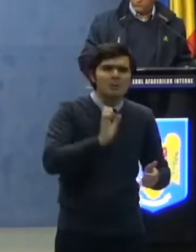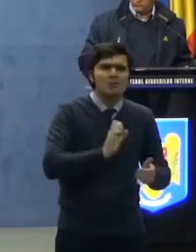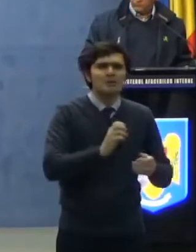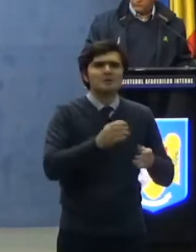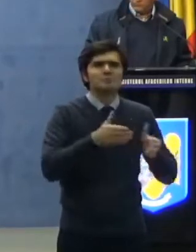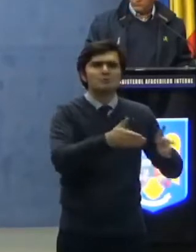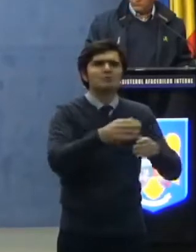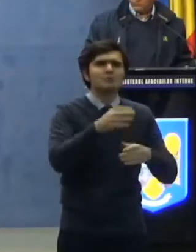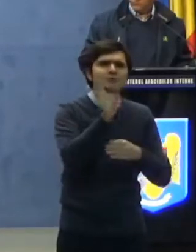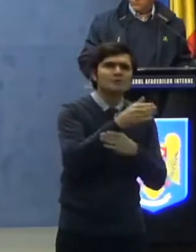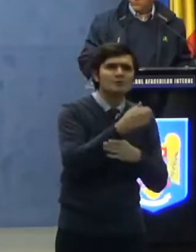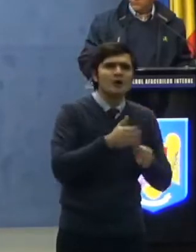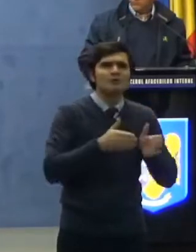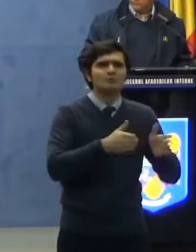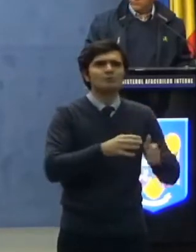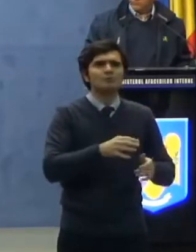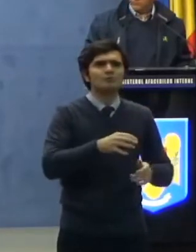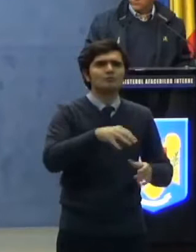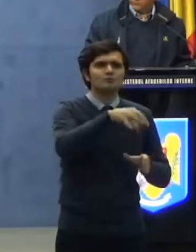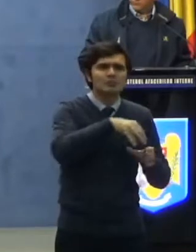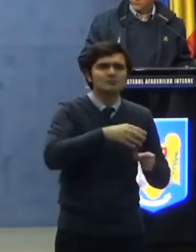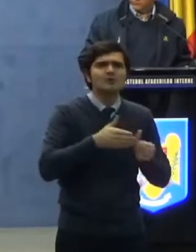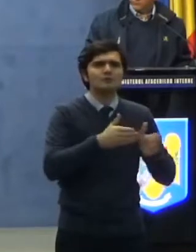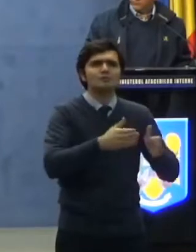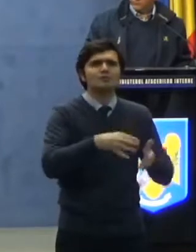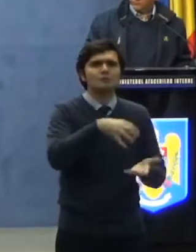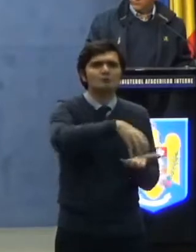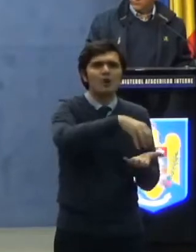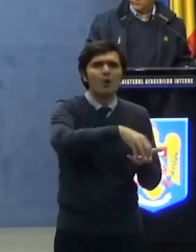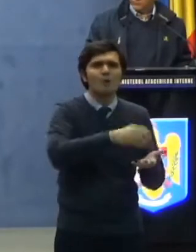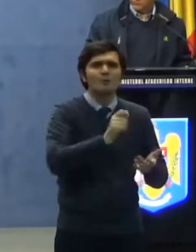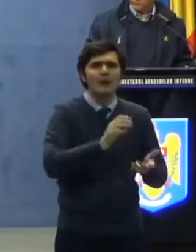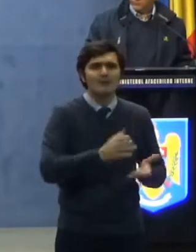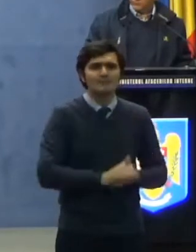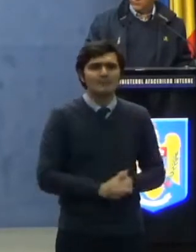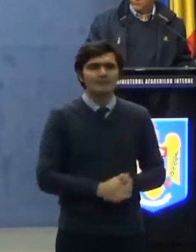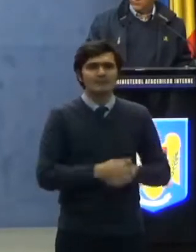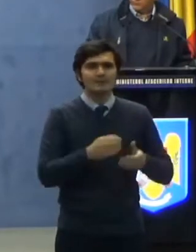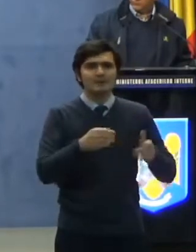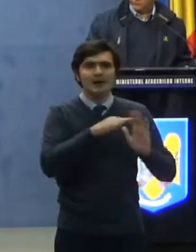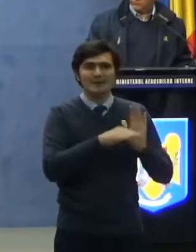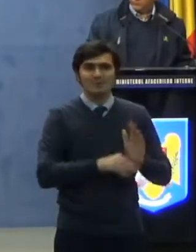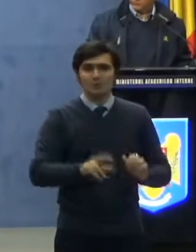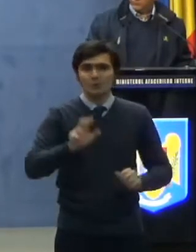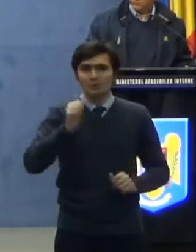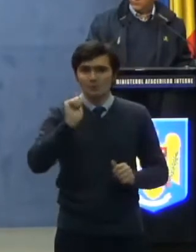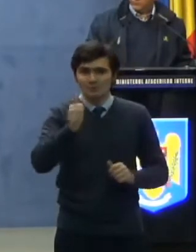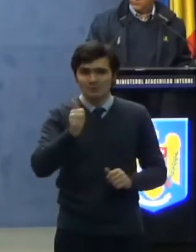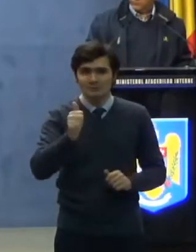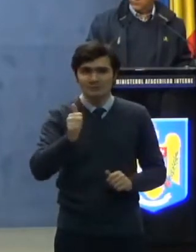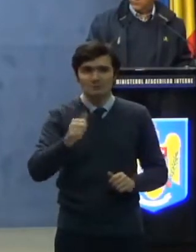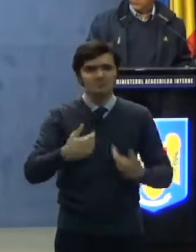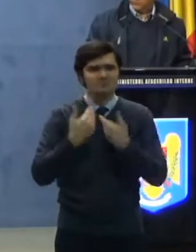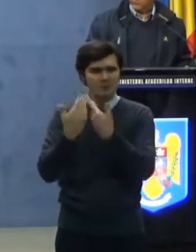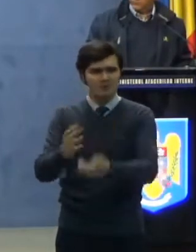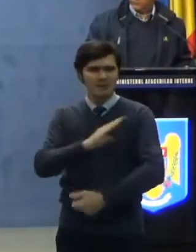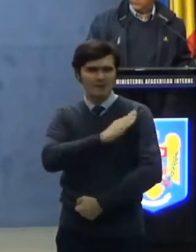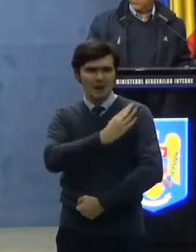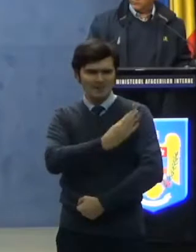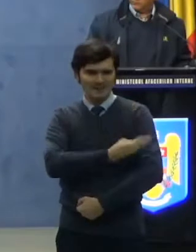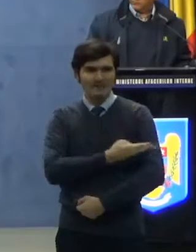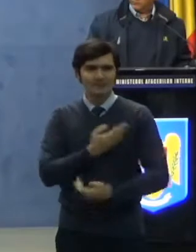naționale, județene și comunale. Articolul 11. Sunt abilitate să asigure